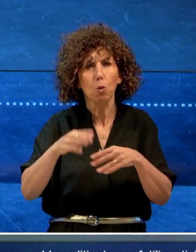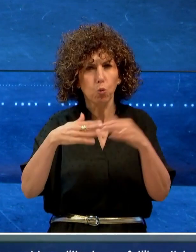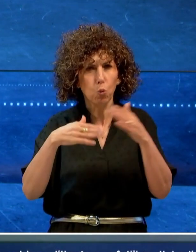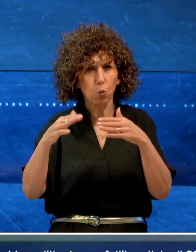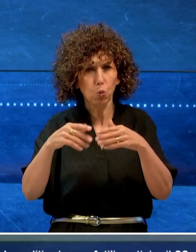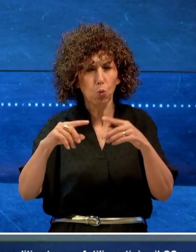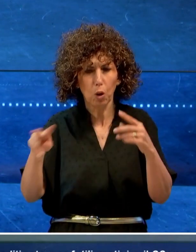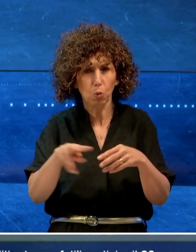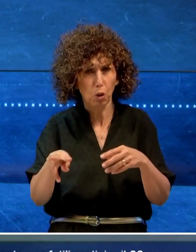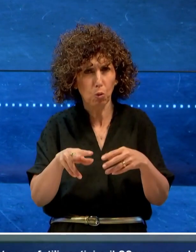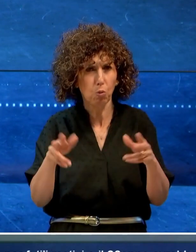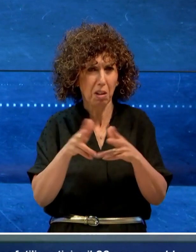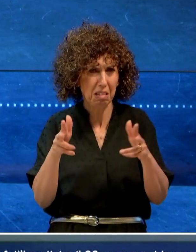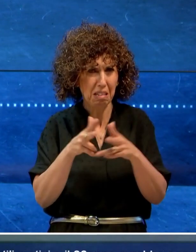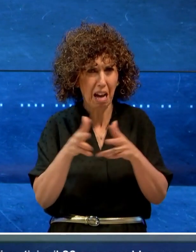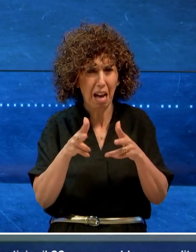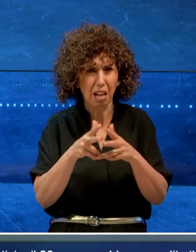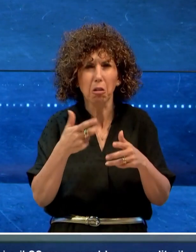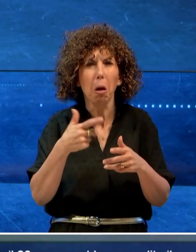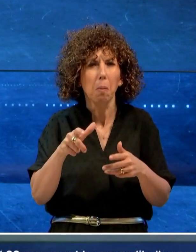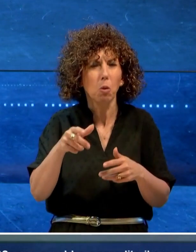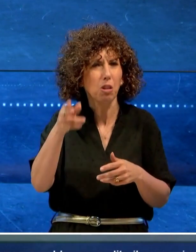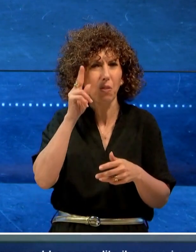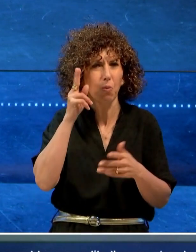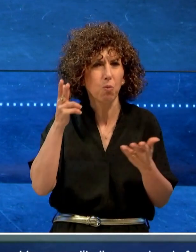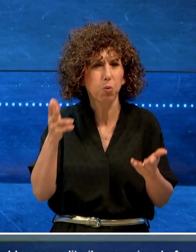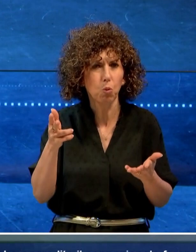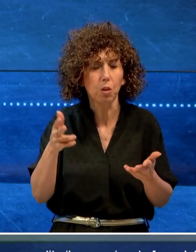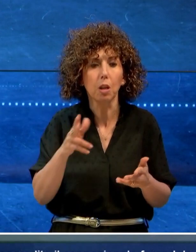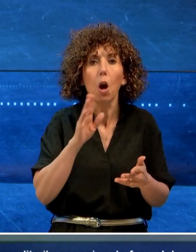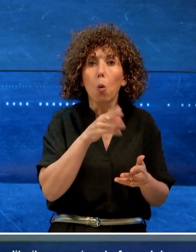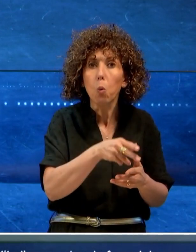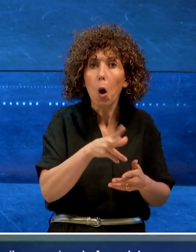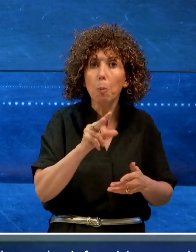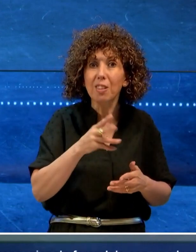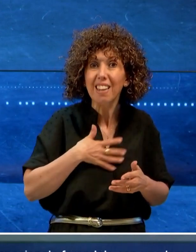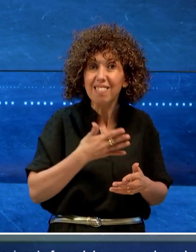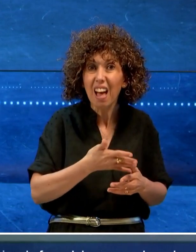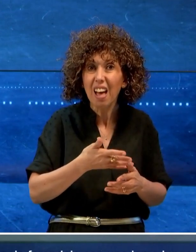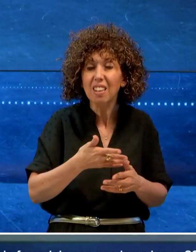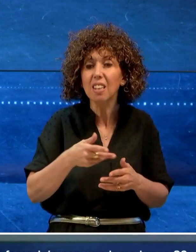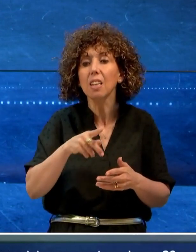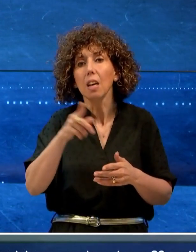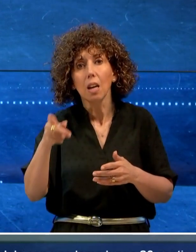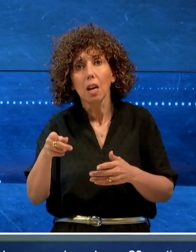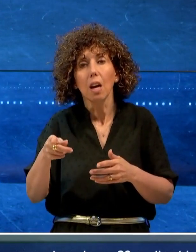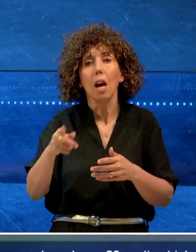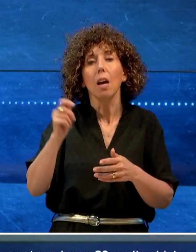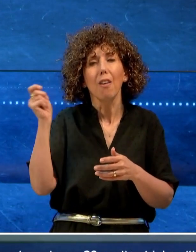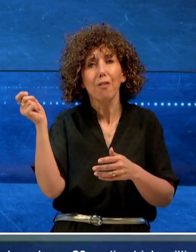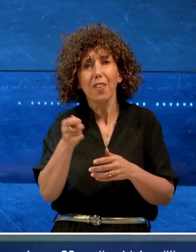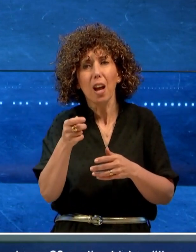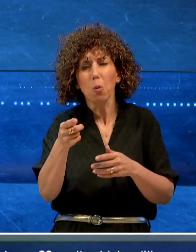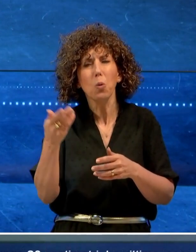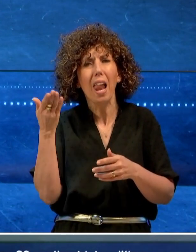struttura. I due avrebbero litigato per futili motivi e il trentenne avrebbe aggredito il connazionale ferendolo con